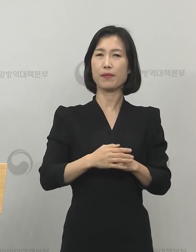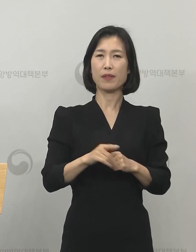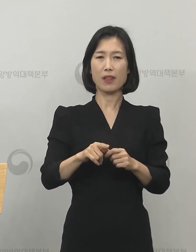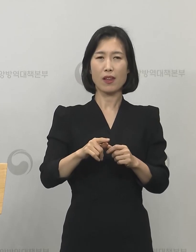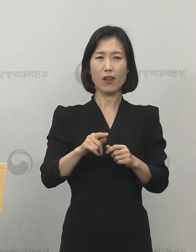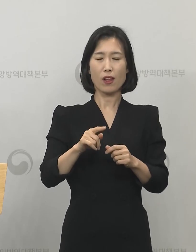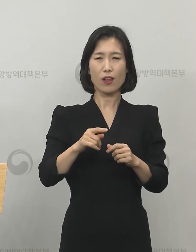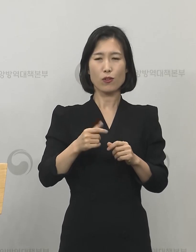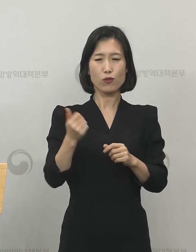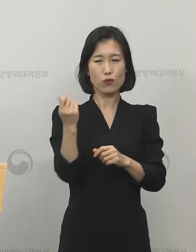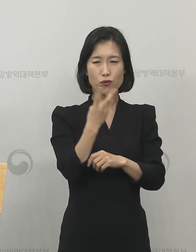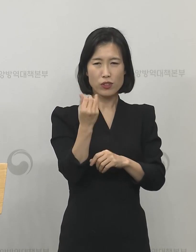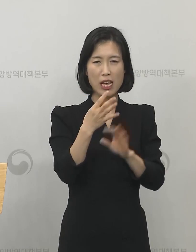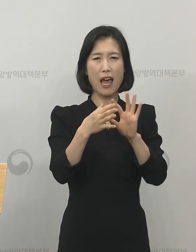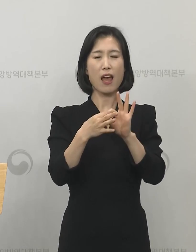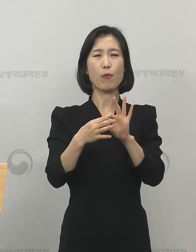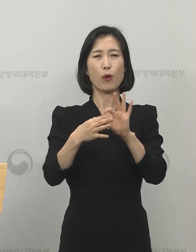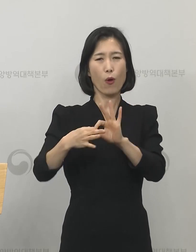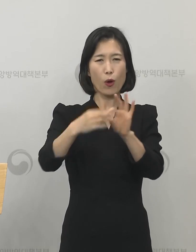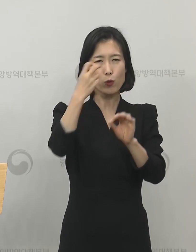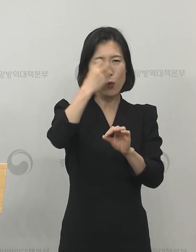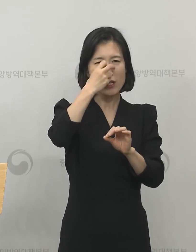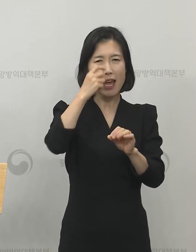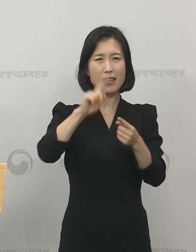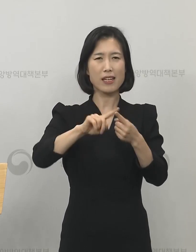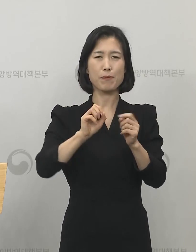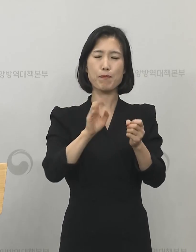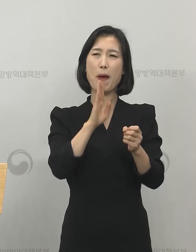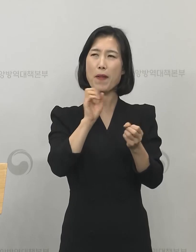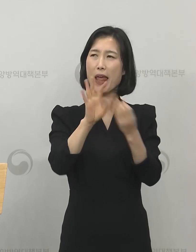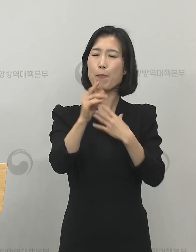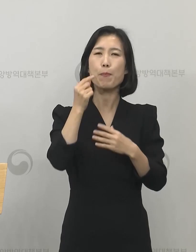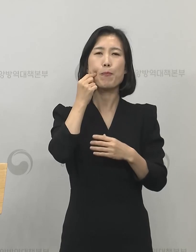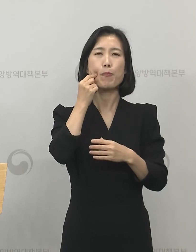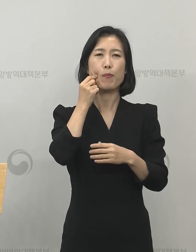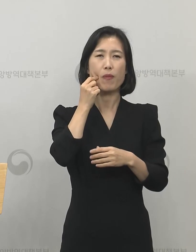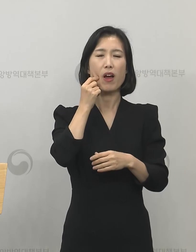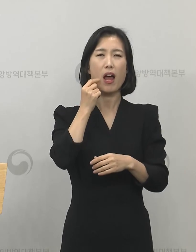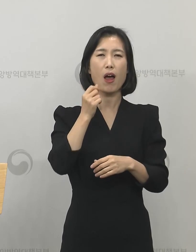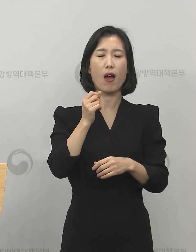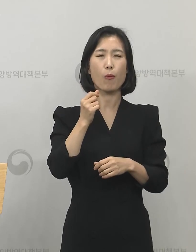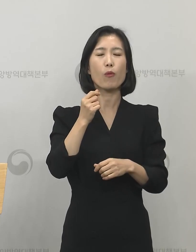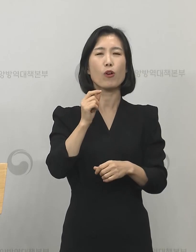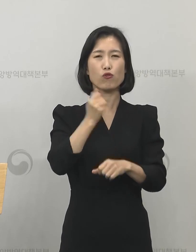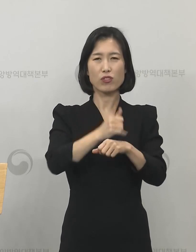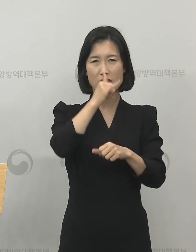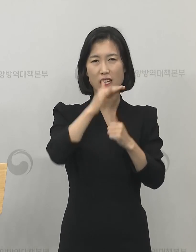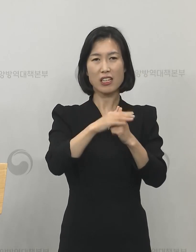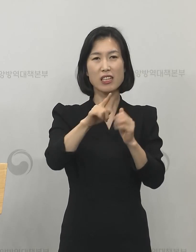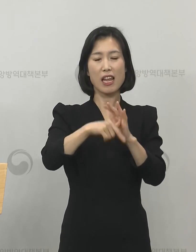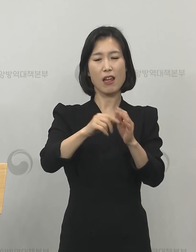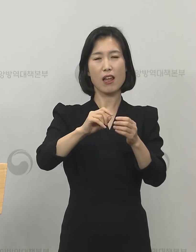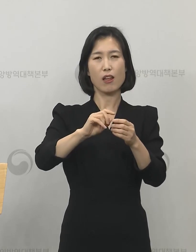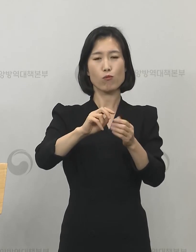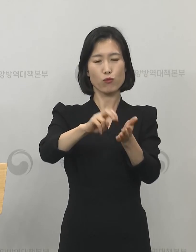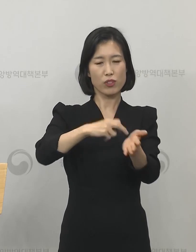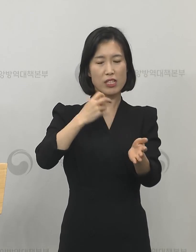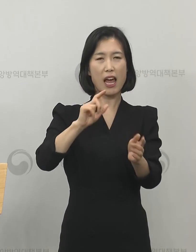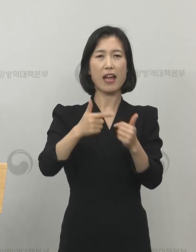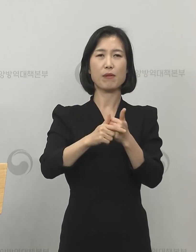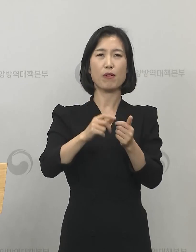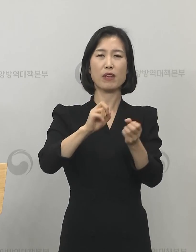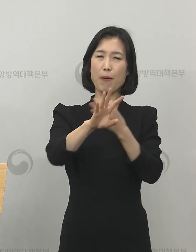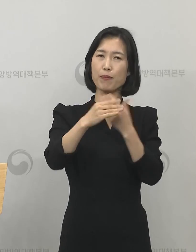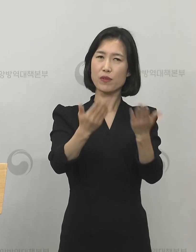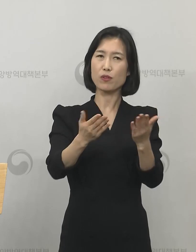답변이 어려운 역학조사 진행 과정 중에 있는 내용이나 통계와 관련된 내용은 위기소통팀이나 또는 중대본을 통해서